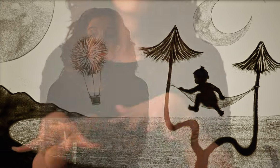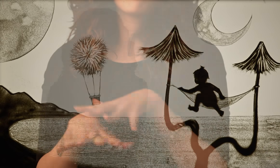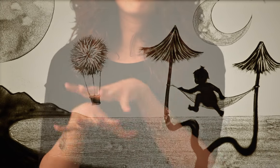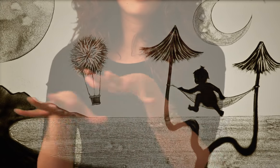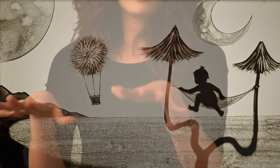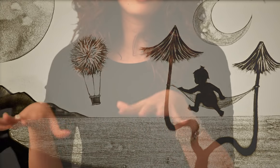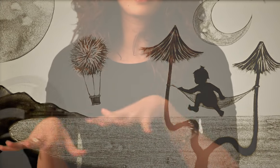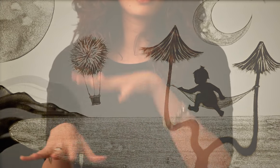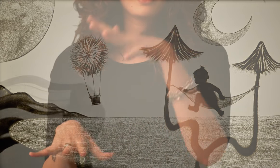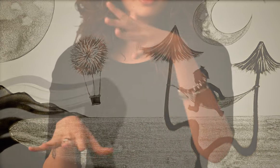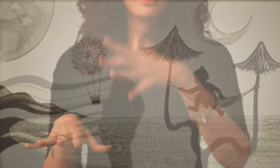il mare